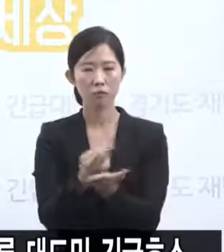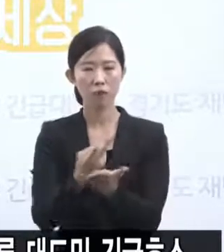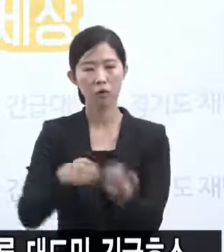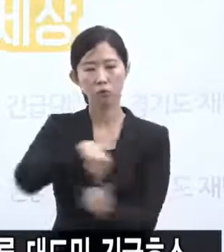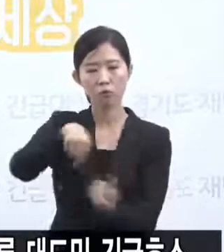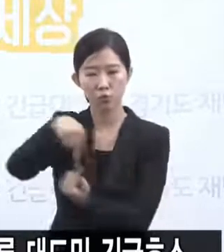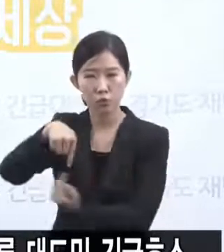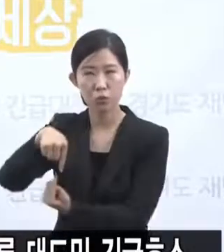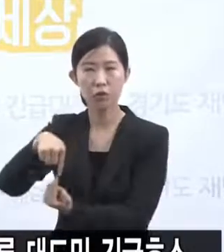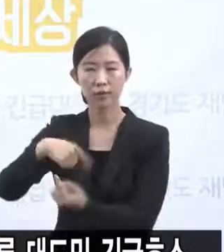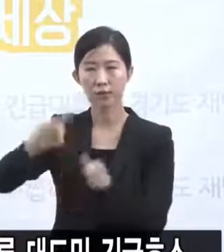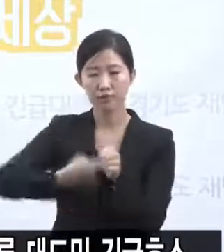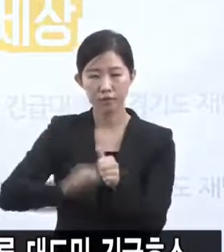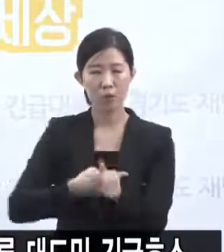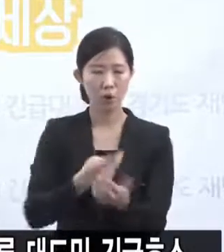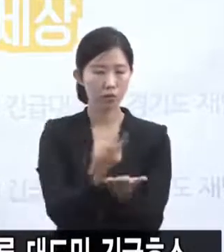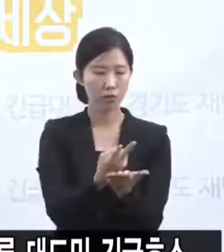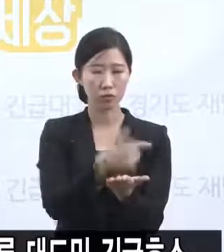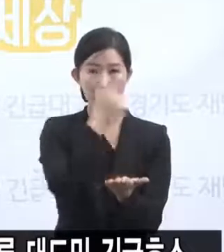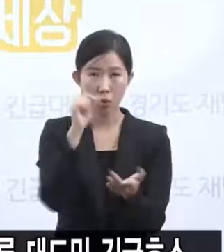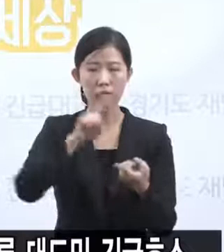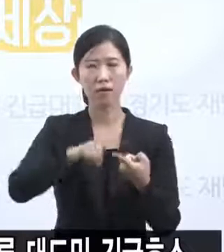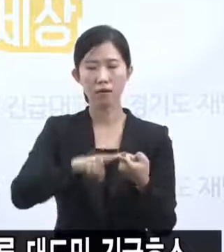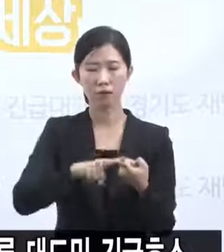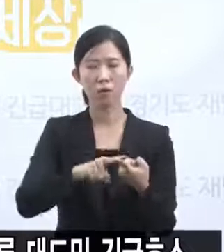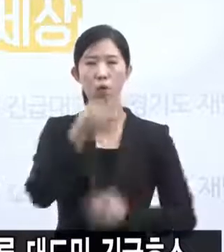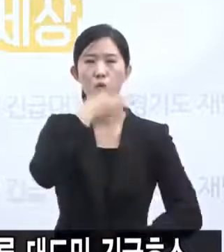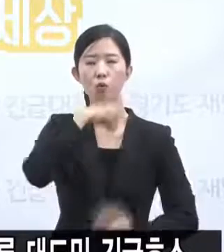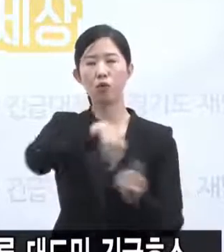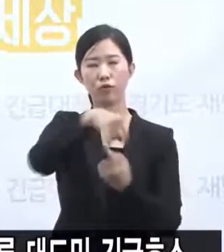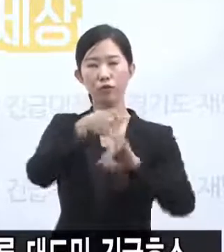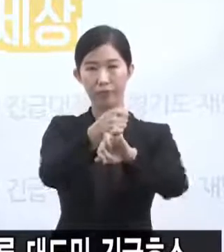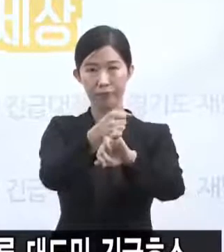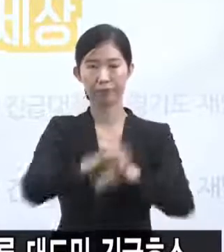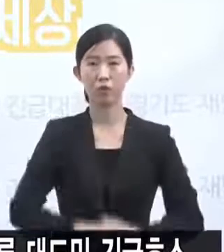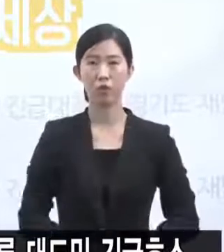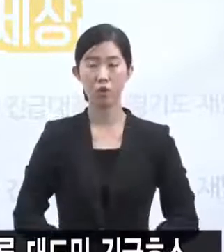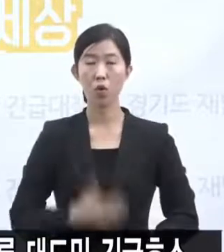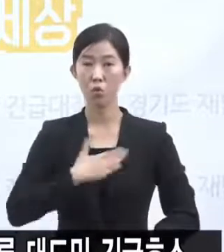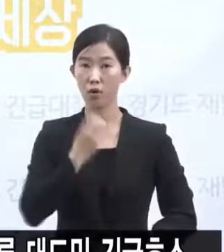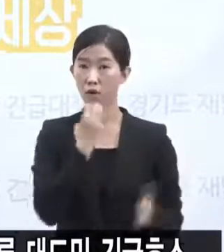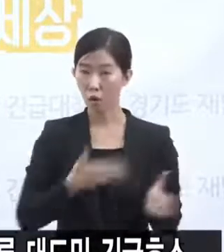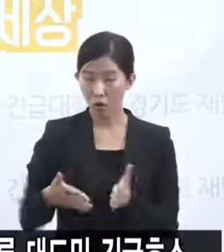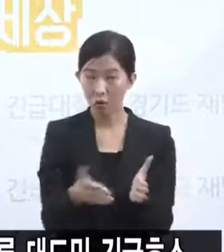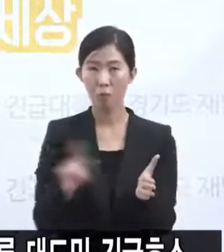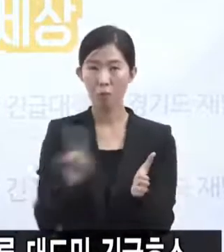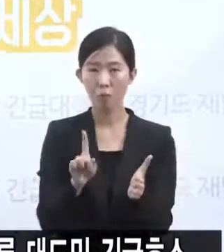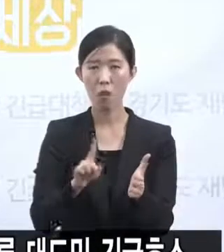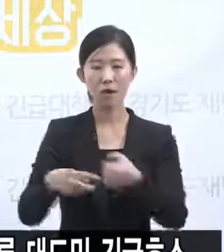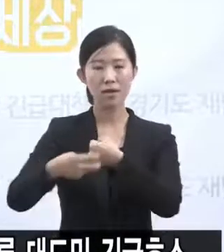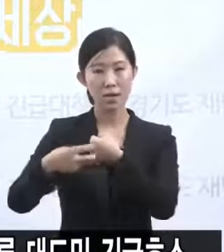높이겠습니다. 이는 의료기관 및 의료인들 사이의 네트워크가 원활히 작동되는 경기도의